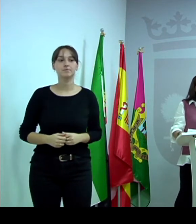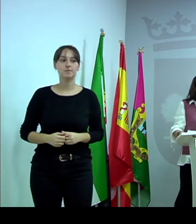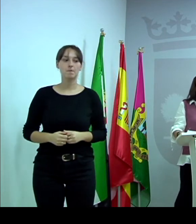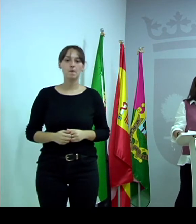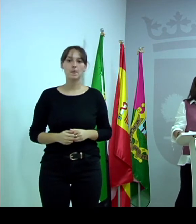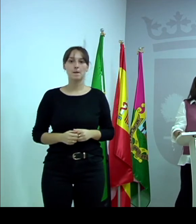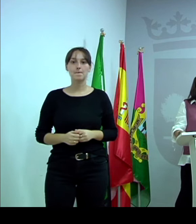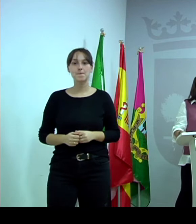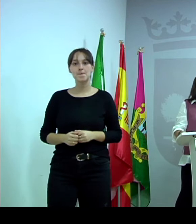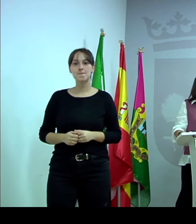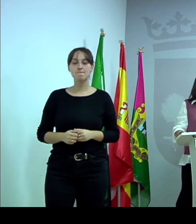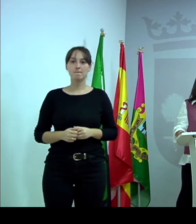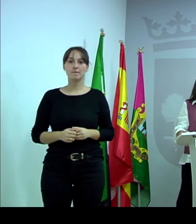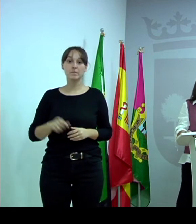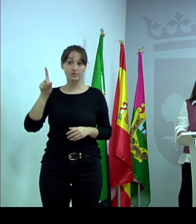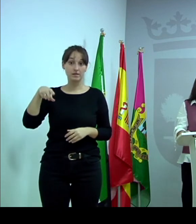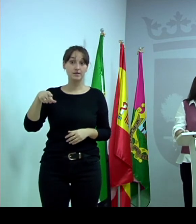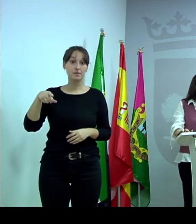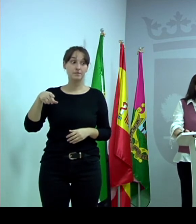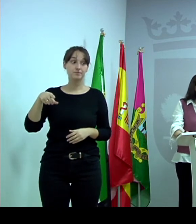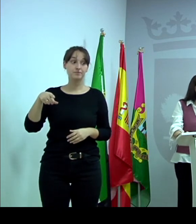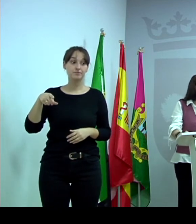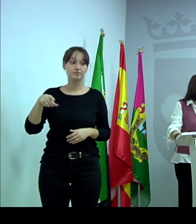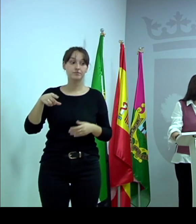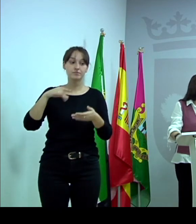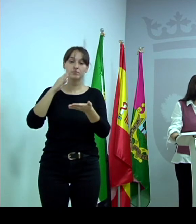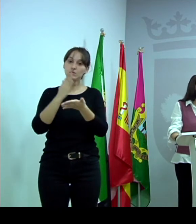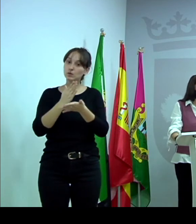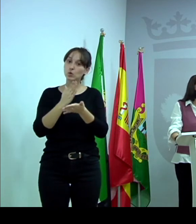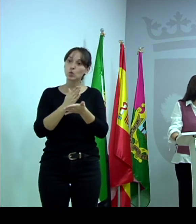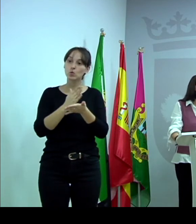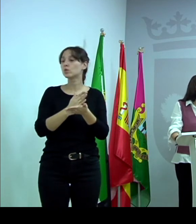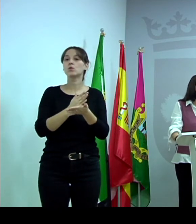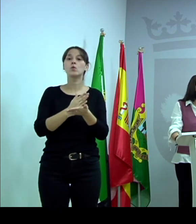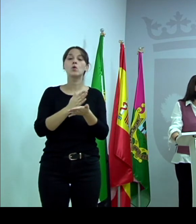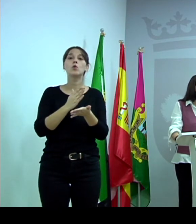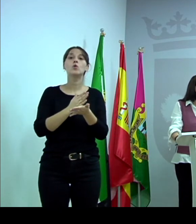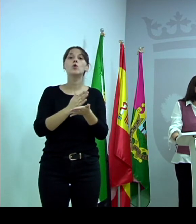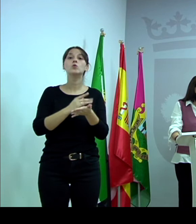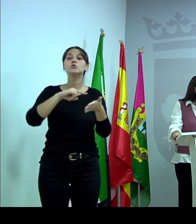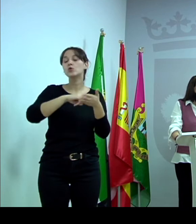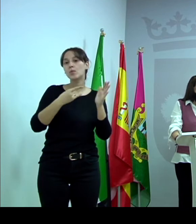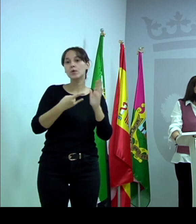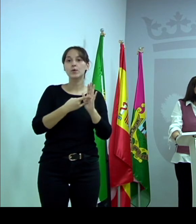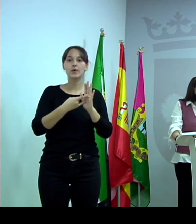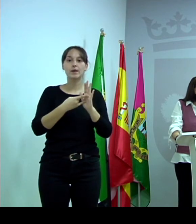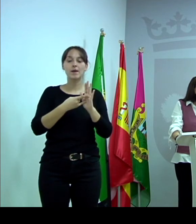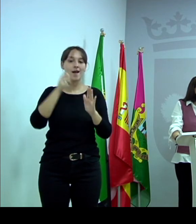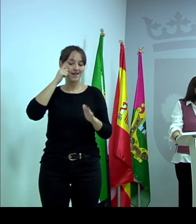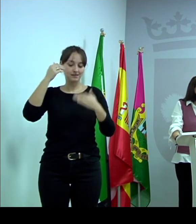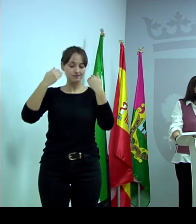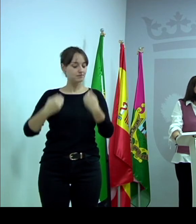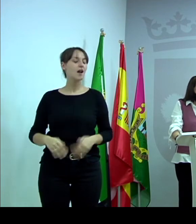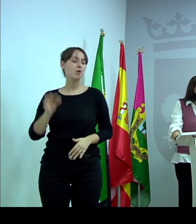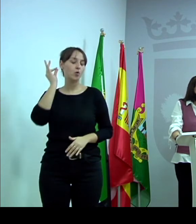El tercer G es el ciclo de bienestar. En el ciclo de bienestar tratamos la salud, la salud de la mujer. ¿Y qué vamos